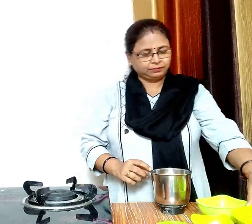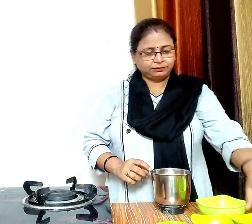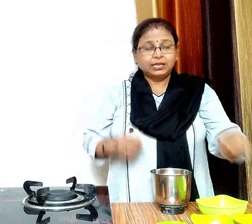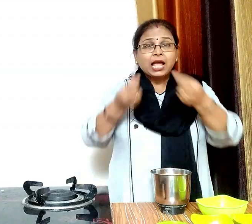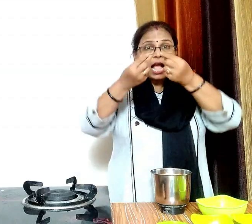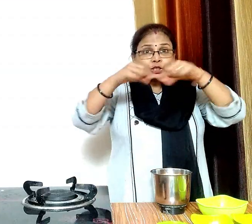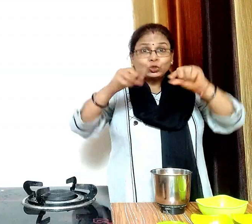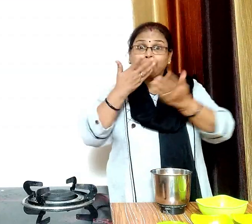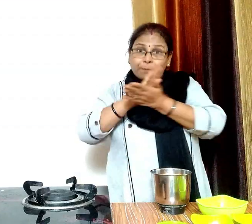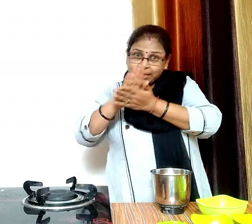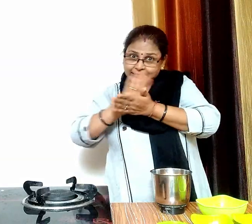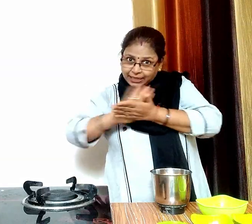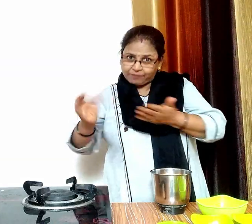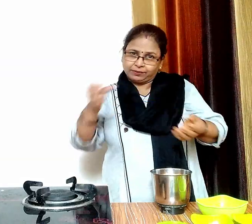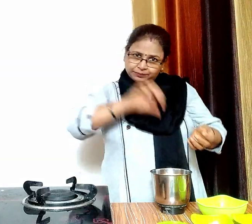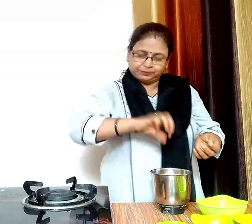और एक बढ़ाचे बच काजू डालेंगे